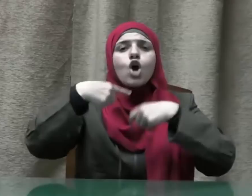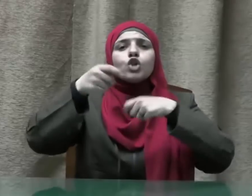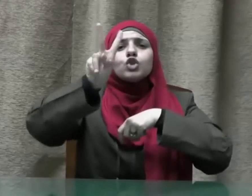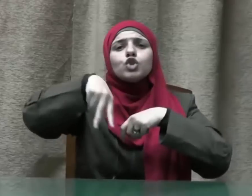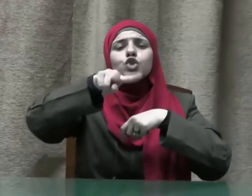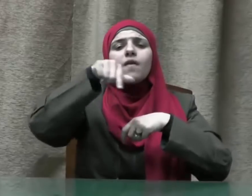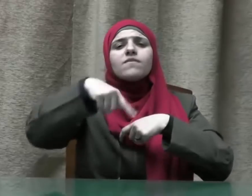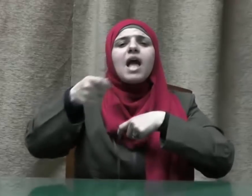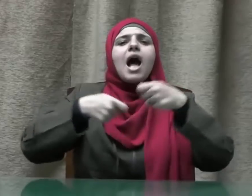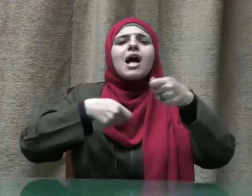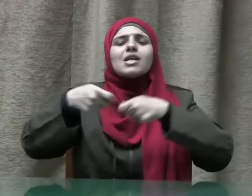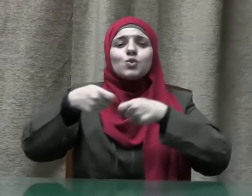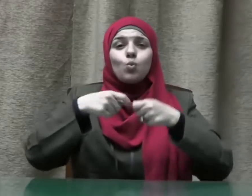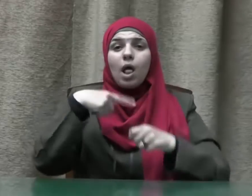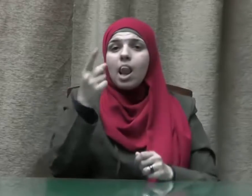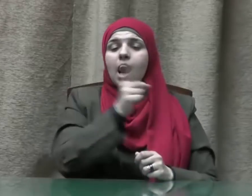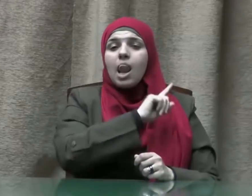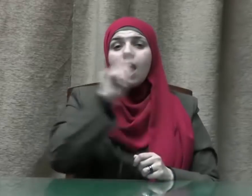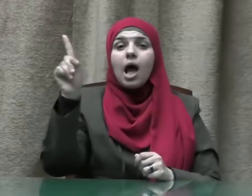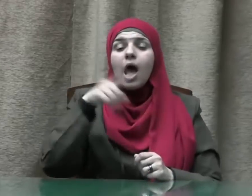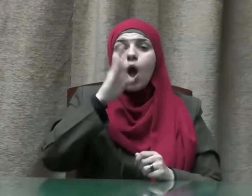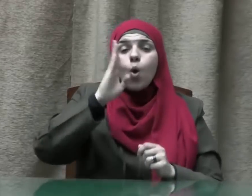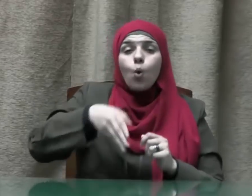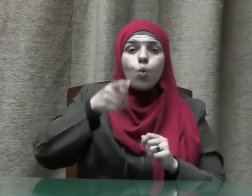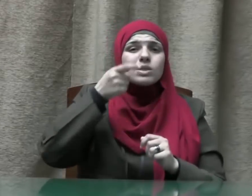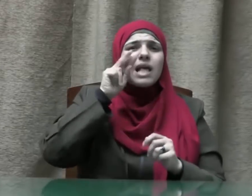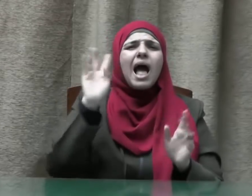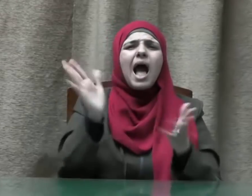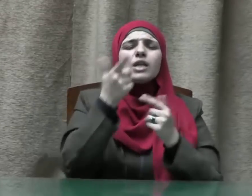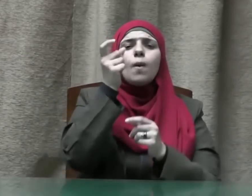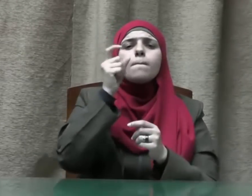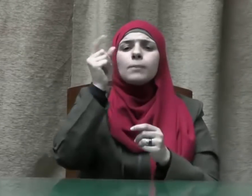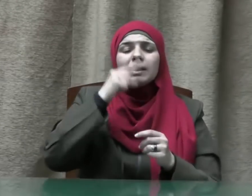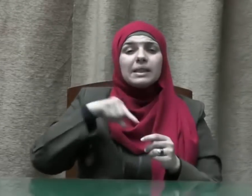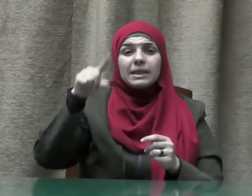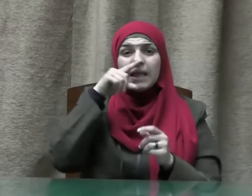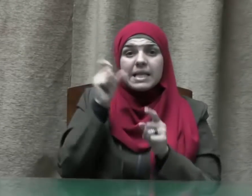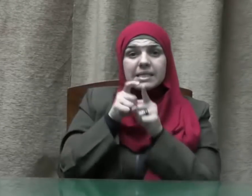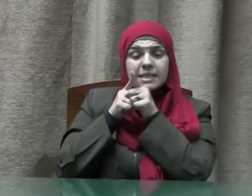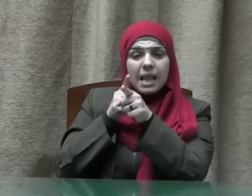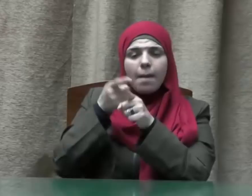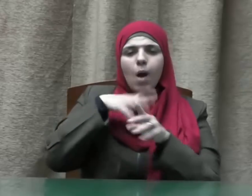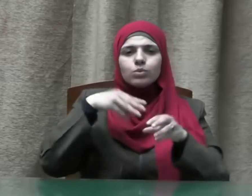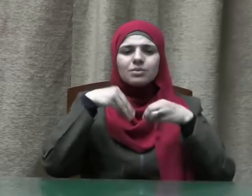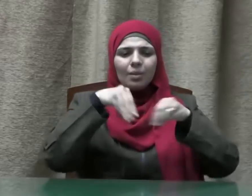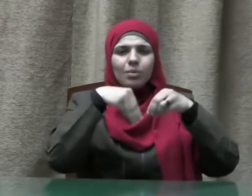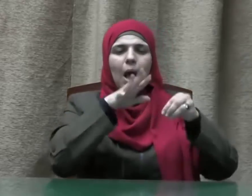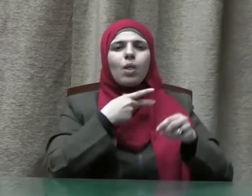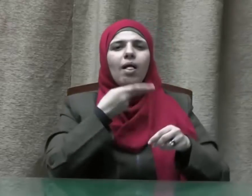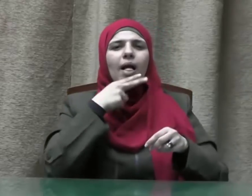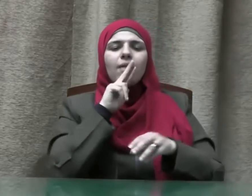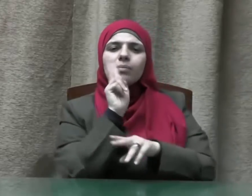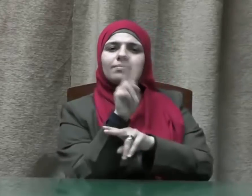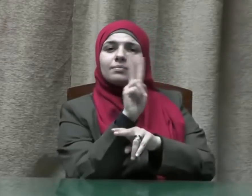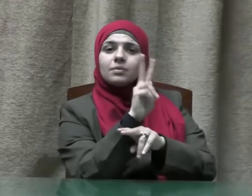فلا يجوز للمسلم أن يكذب ليروج لسلعته فإن هذا الترويج